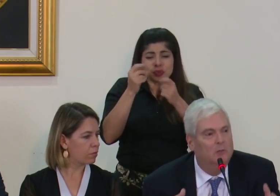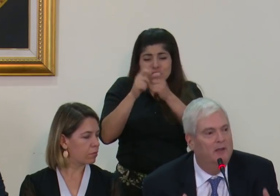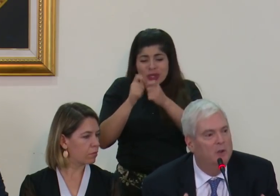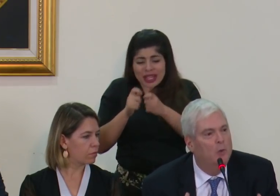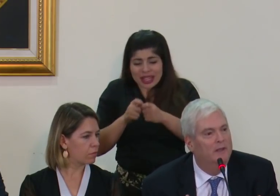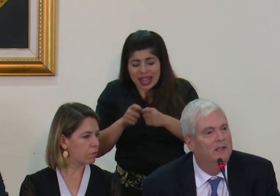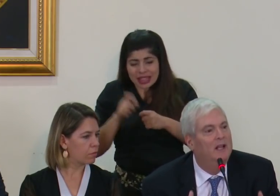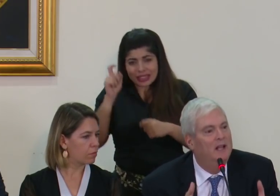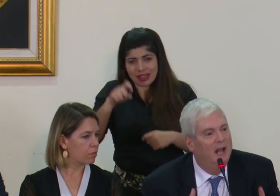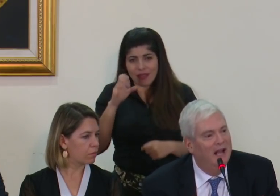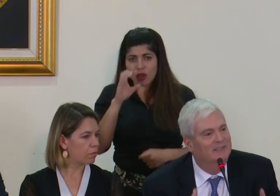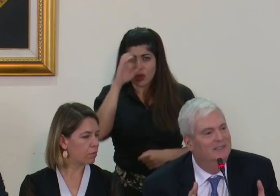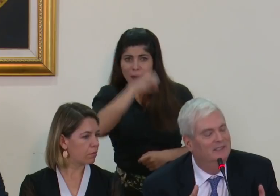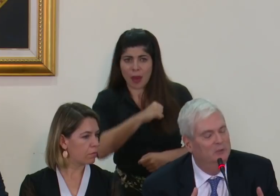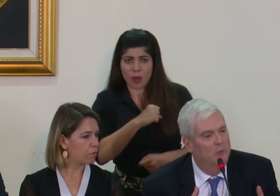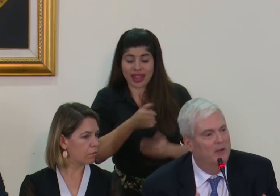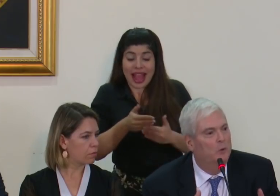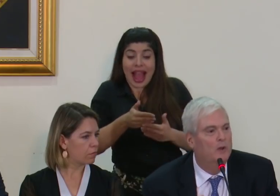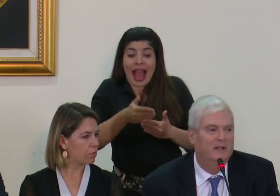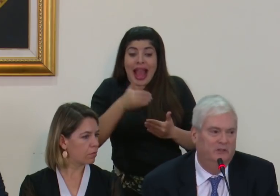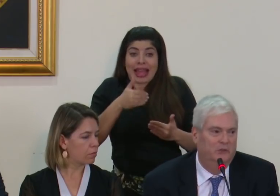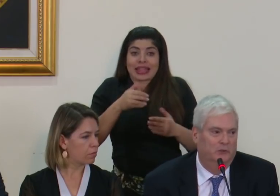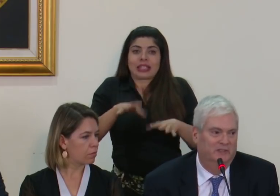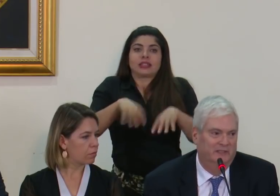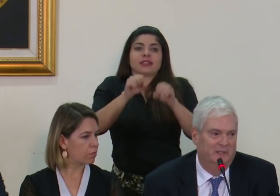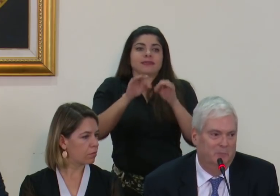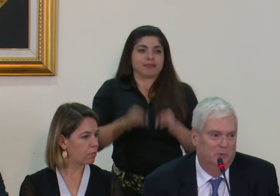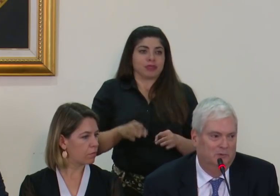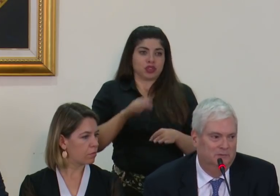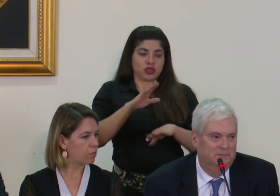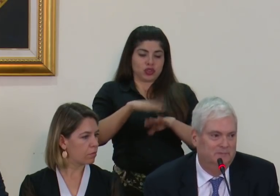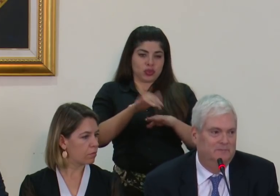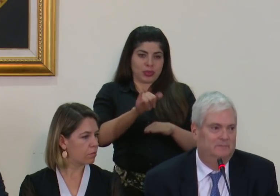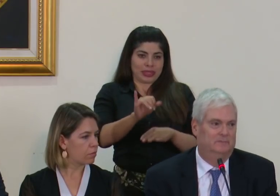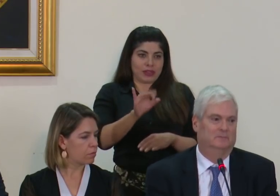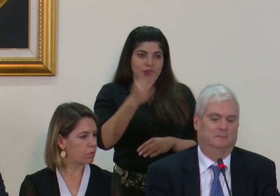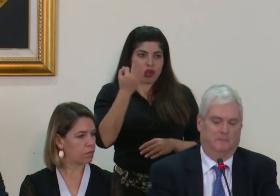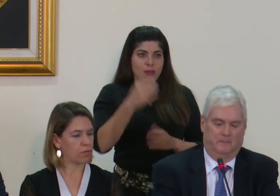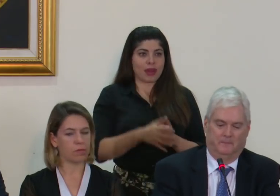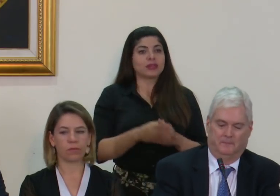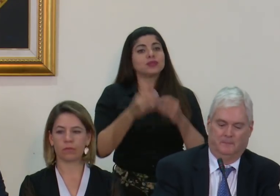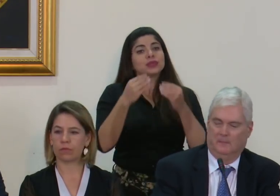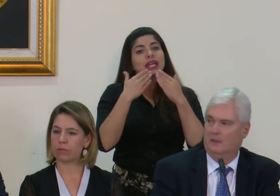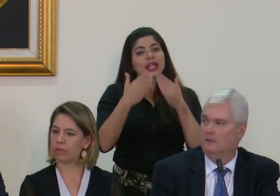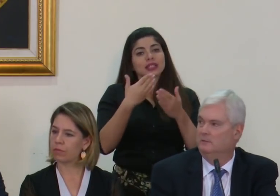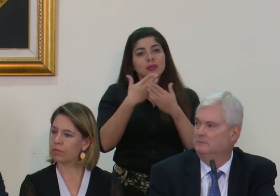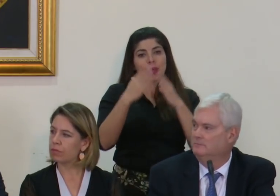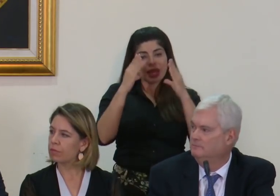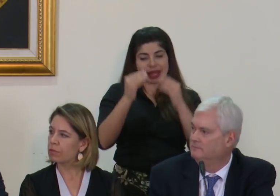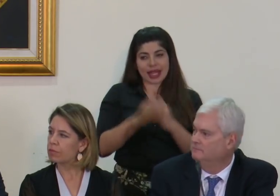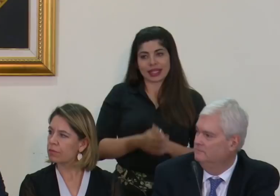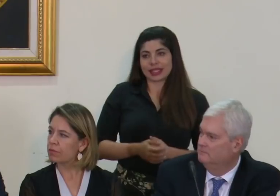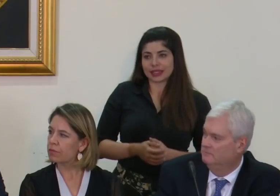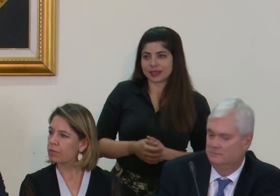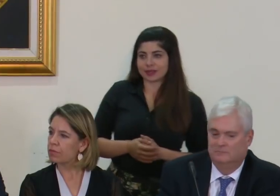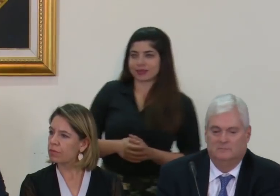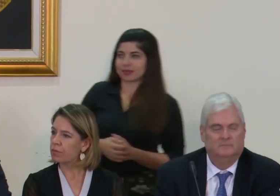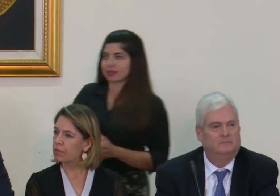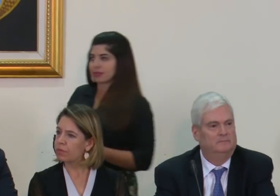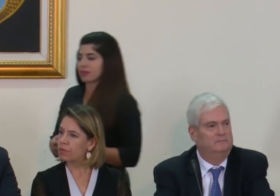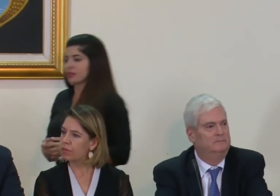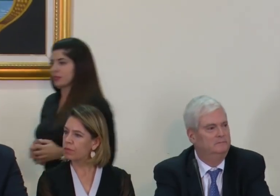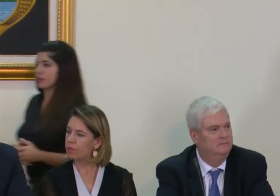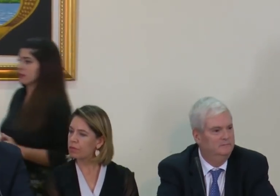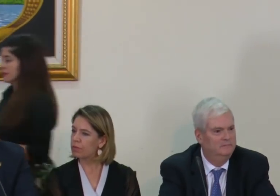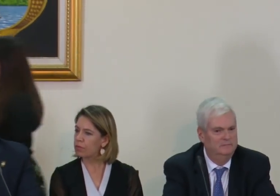los que hay que tomar en cuenta antes de tomar una decisión de este tipo muchas gracias muy buenas tardes gracias colegas por su atención y